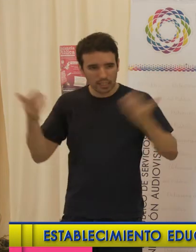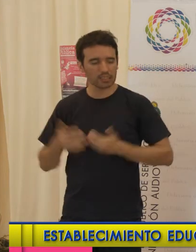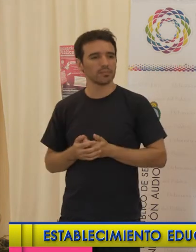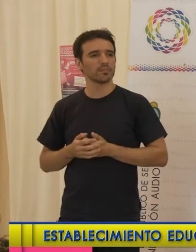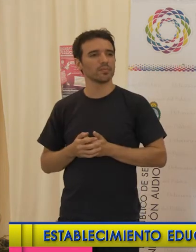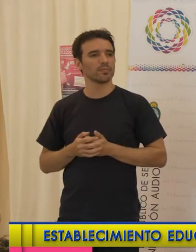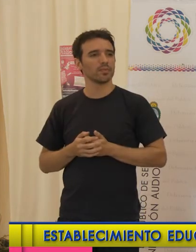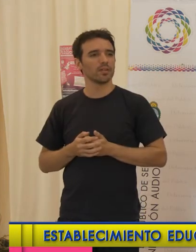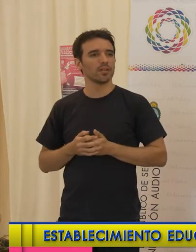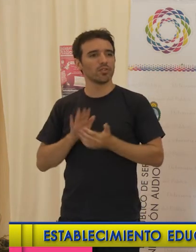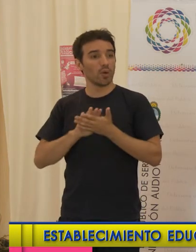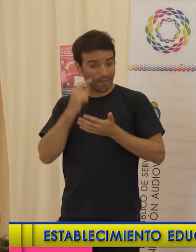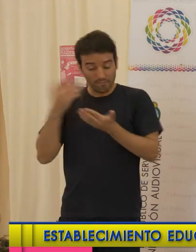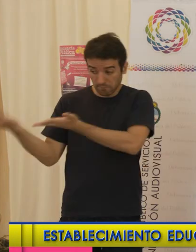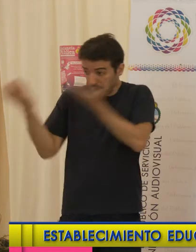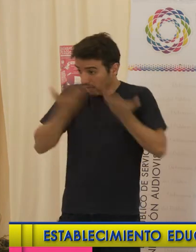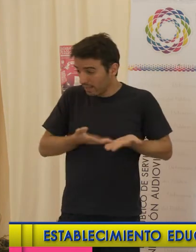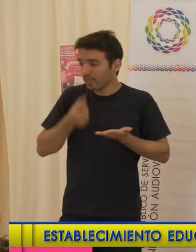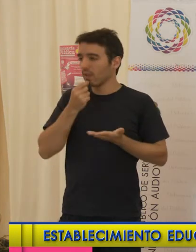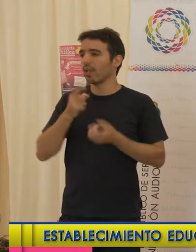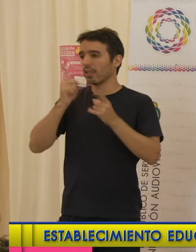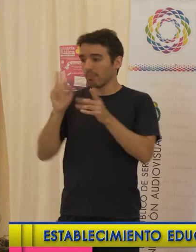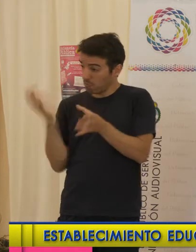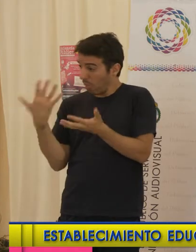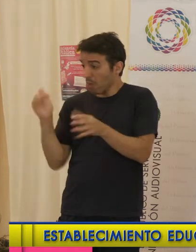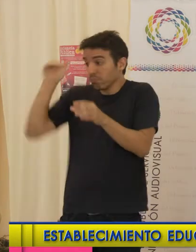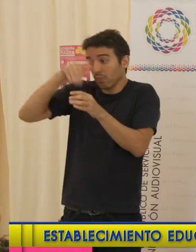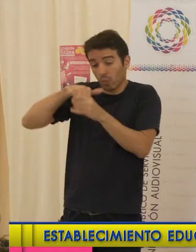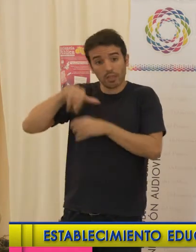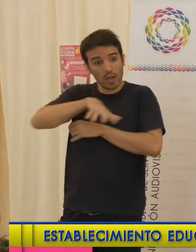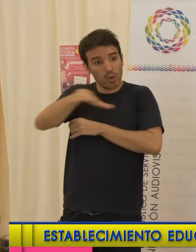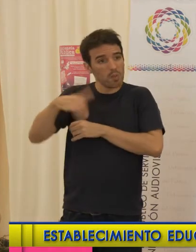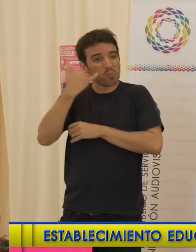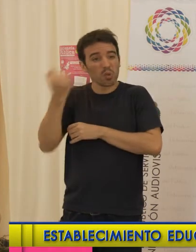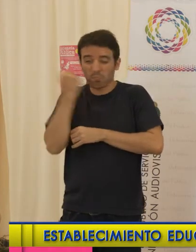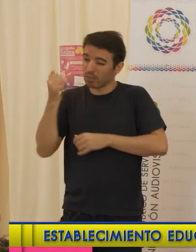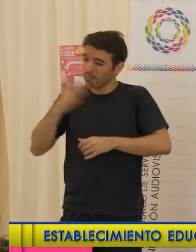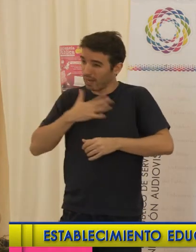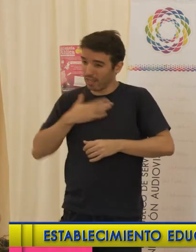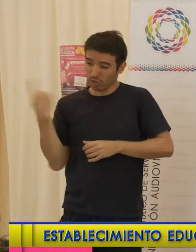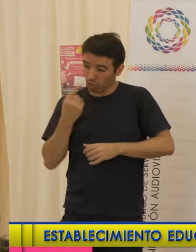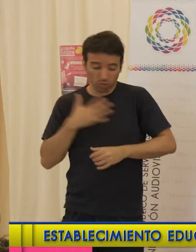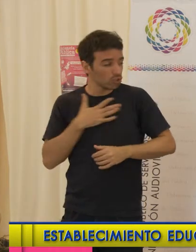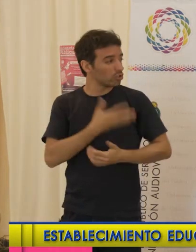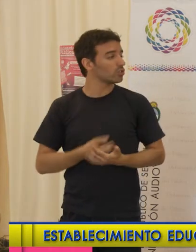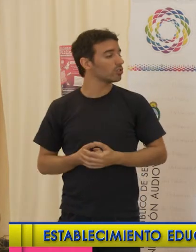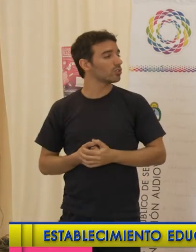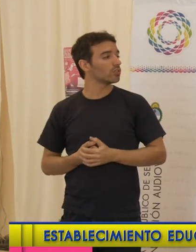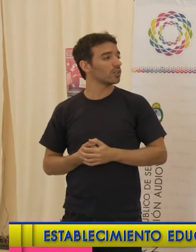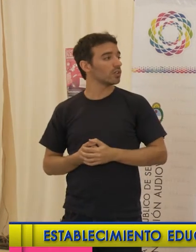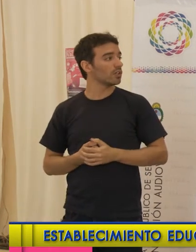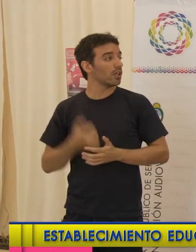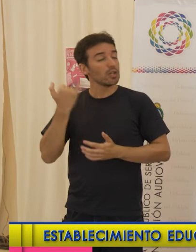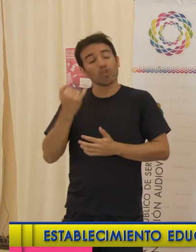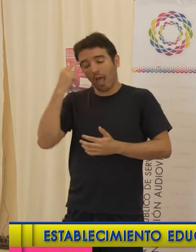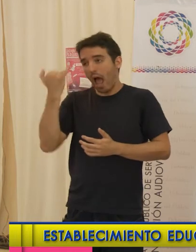la invitación y el que nos hayan incluido en este espacio. Es muy importante para nosotros. Y tenemos